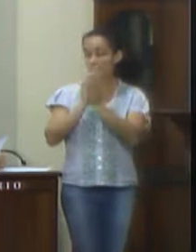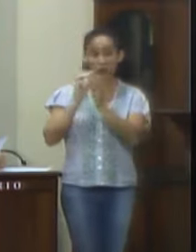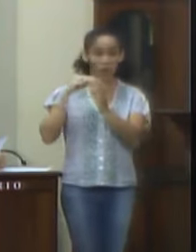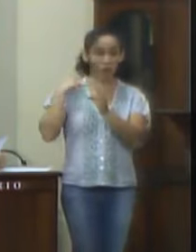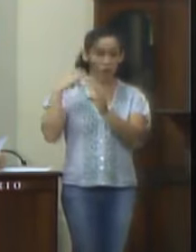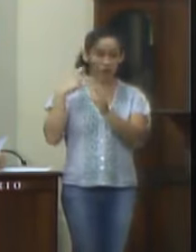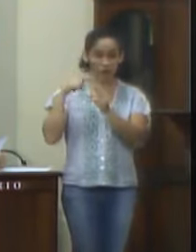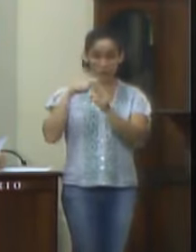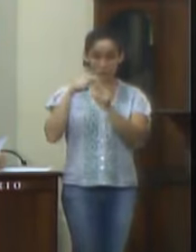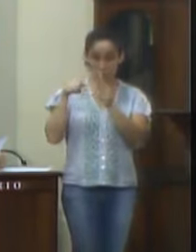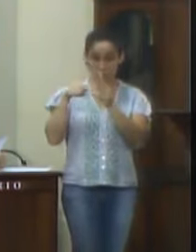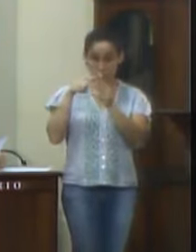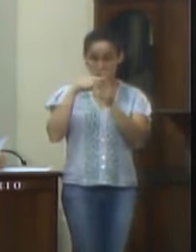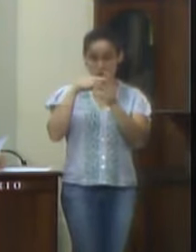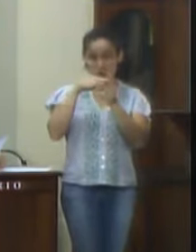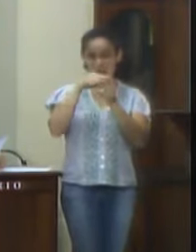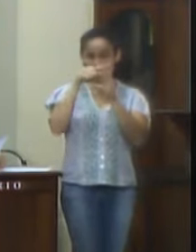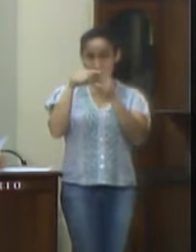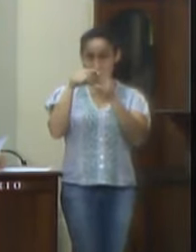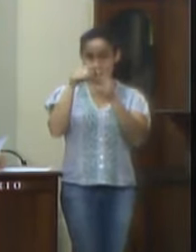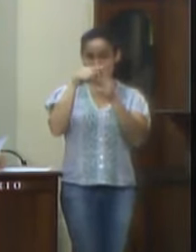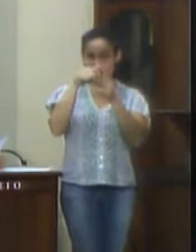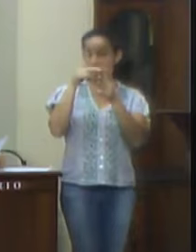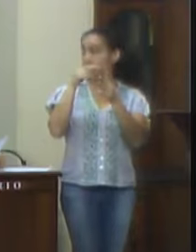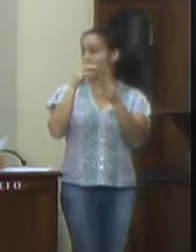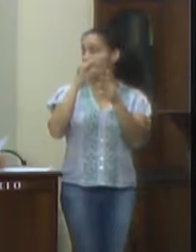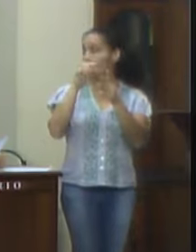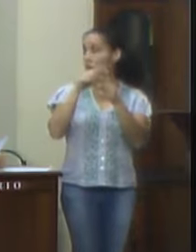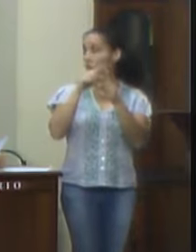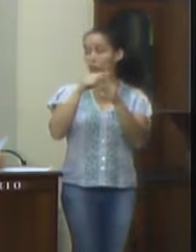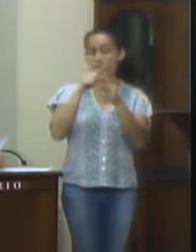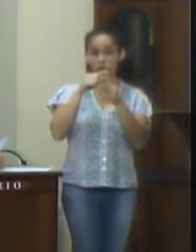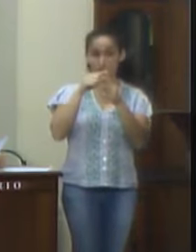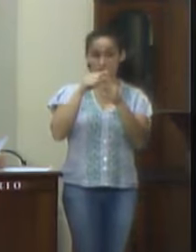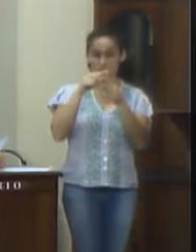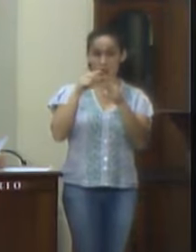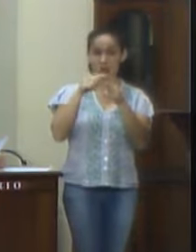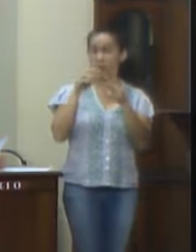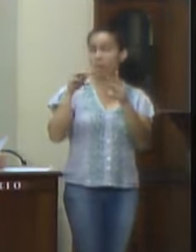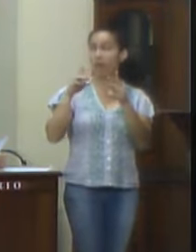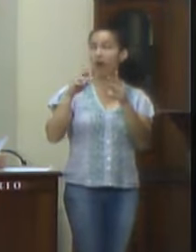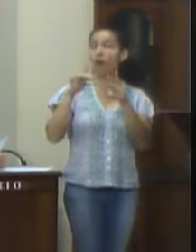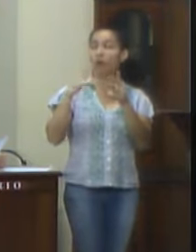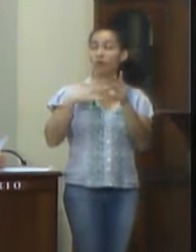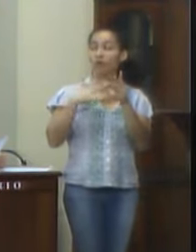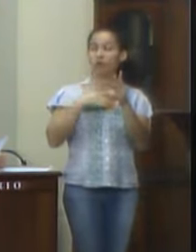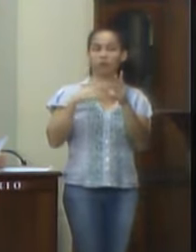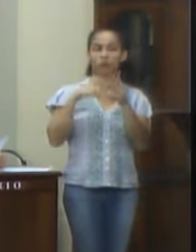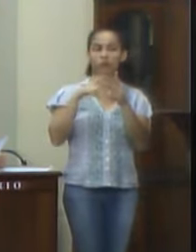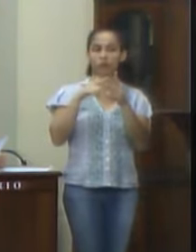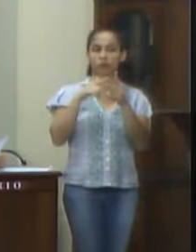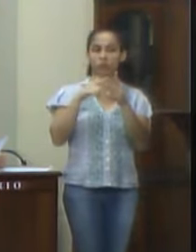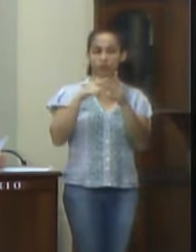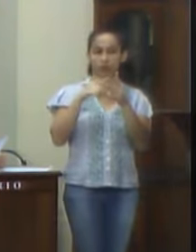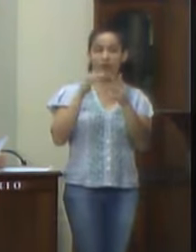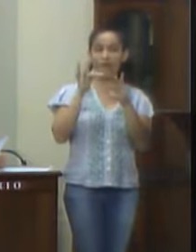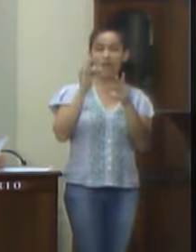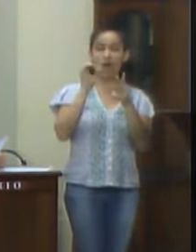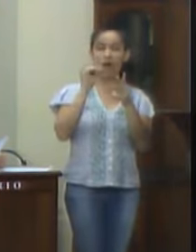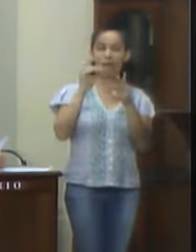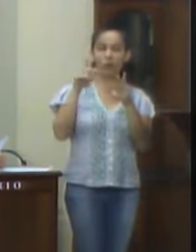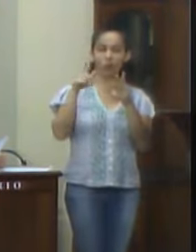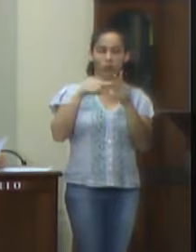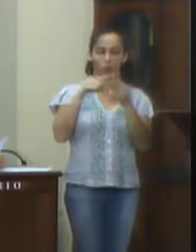eis que as leis vigentes devem ser obrigatoriamente observadas e seguidas. Voto. Considerando, portanto, o atendimento dos fundamentos